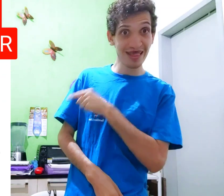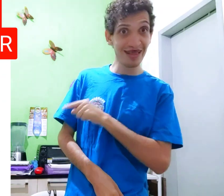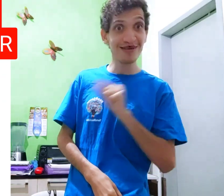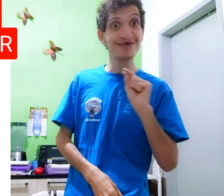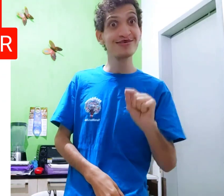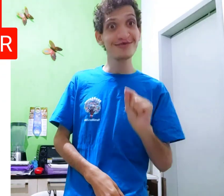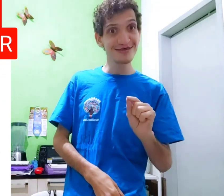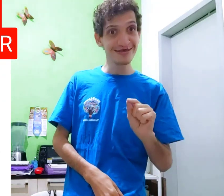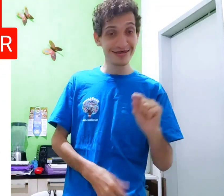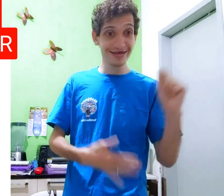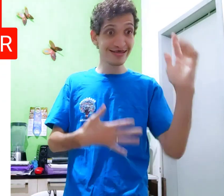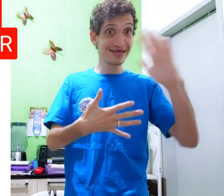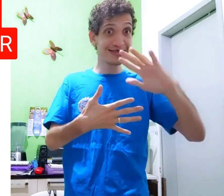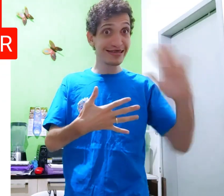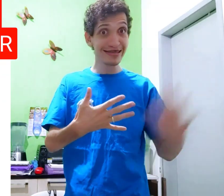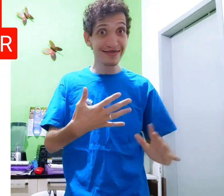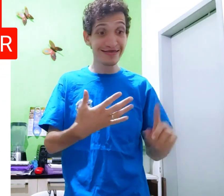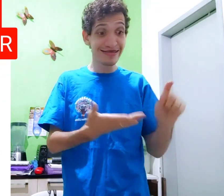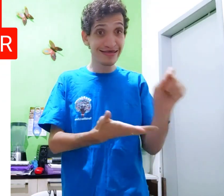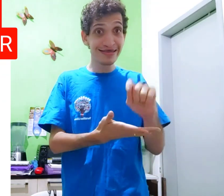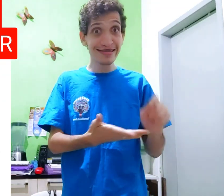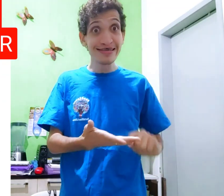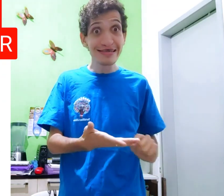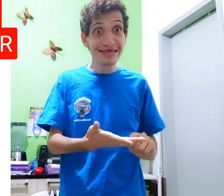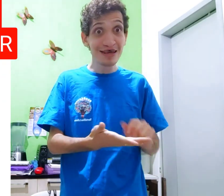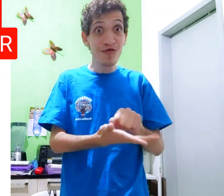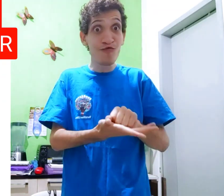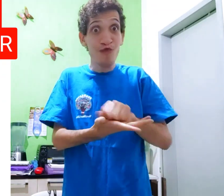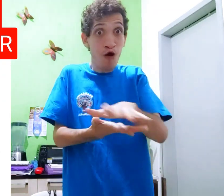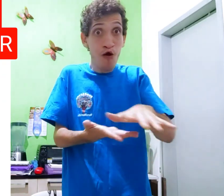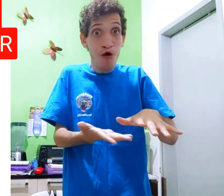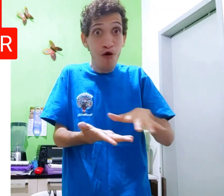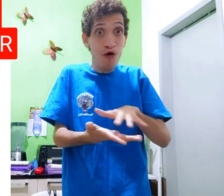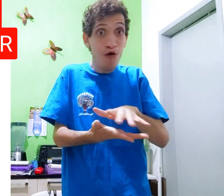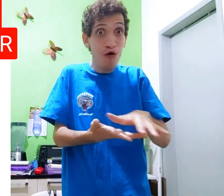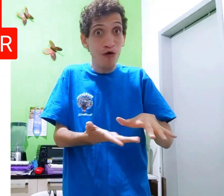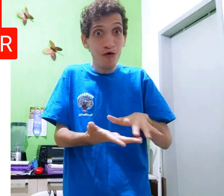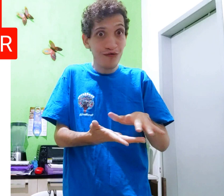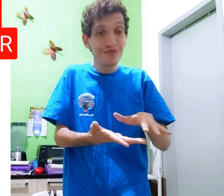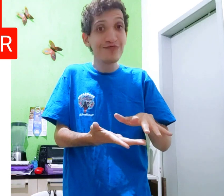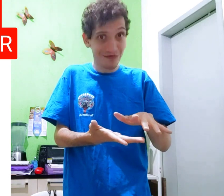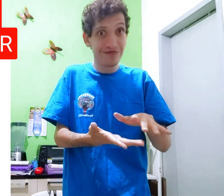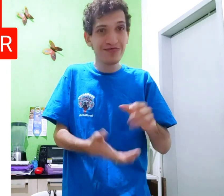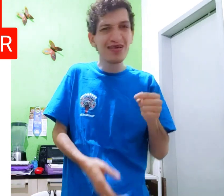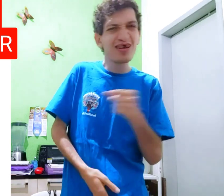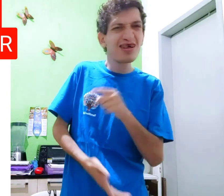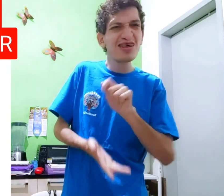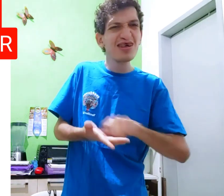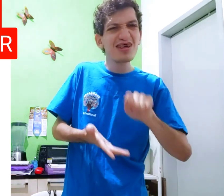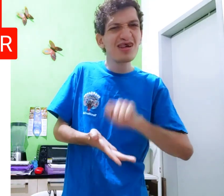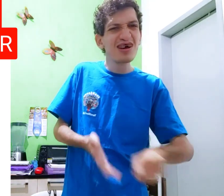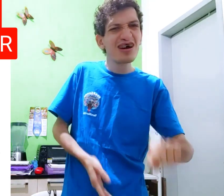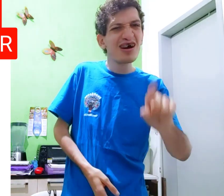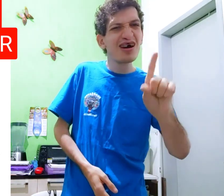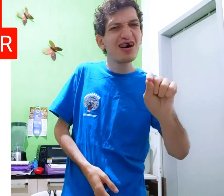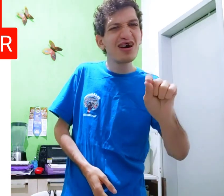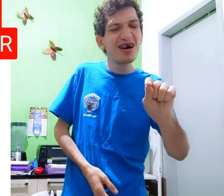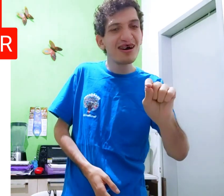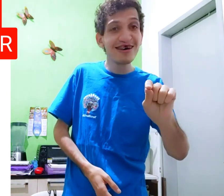lado. Isso daqui é o que? Libras inscritas, inscritas personagens! É! Isso daqui tá